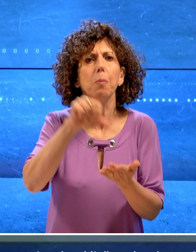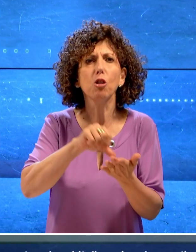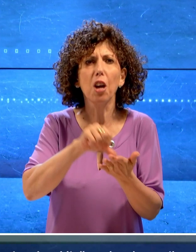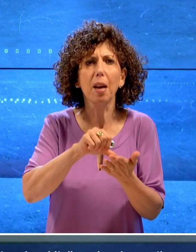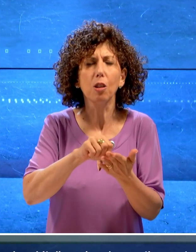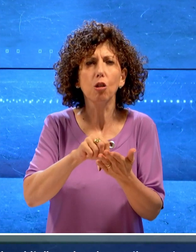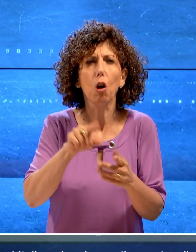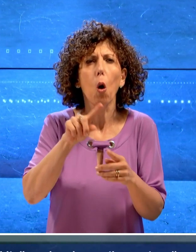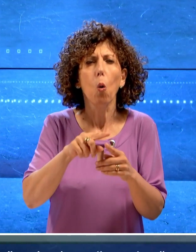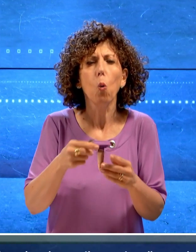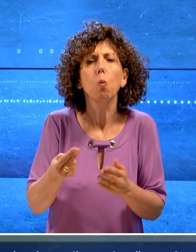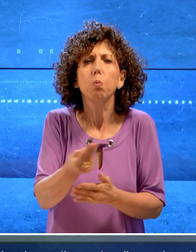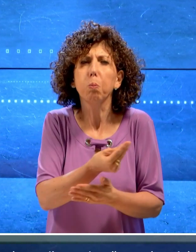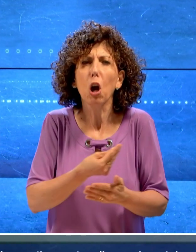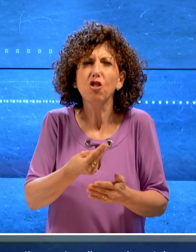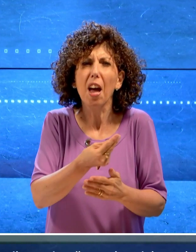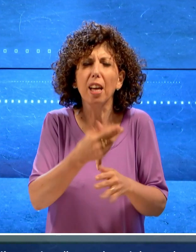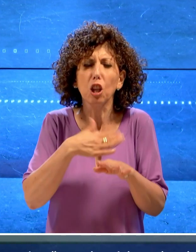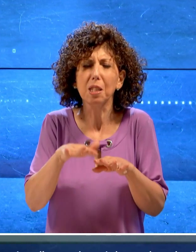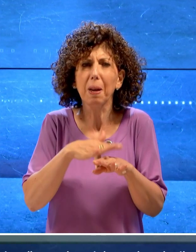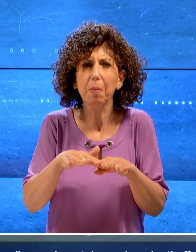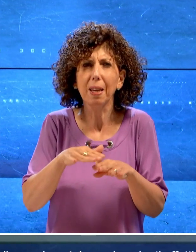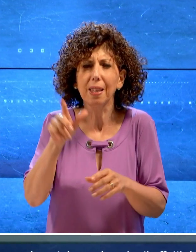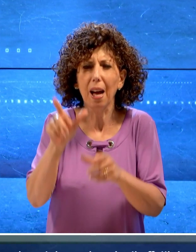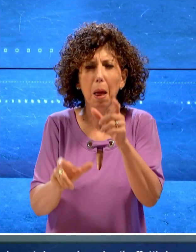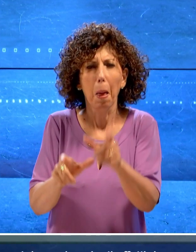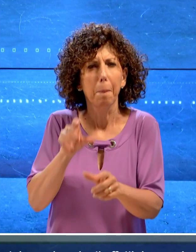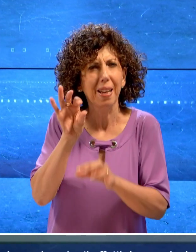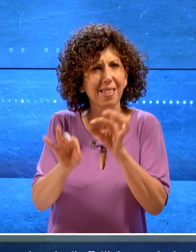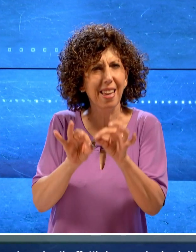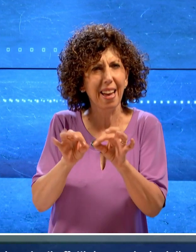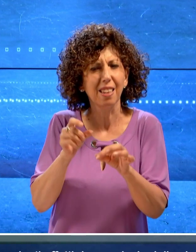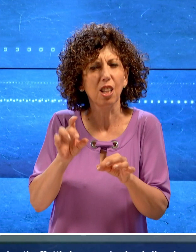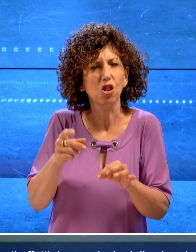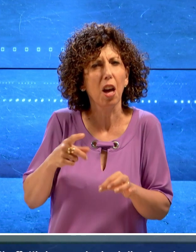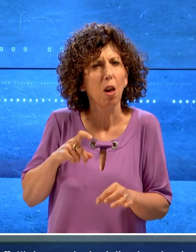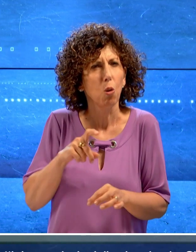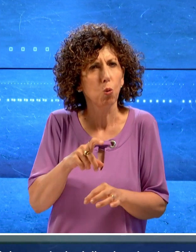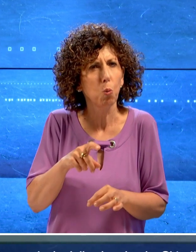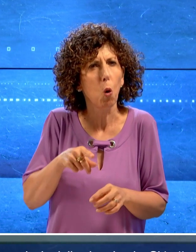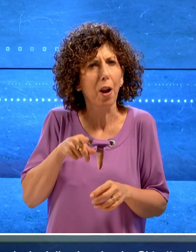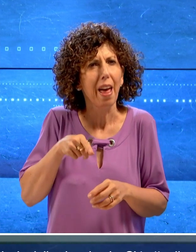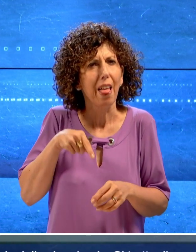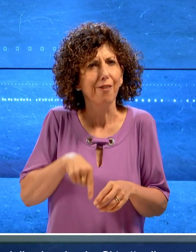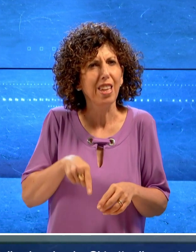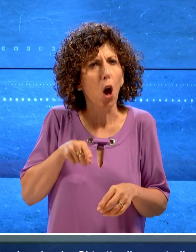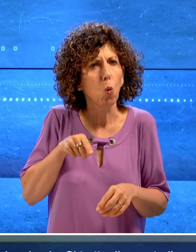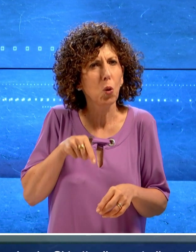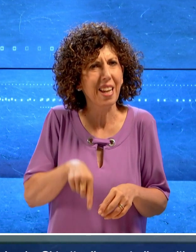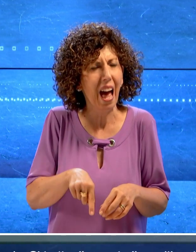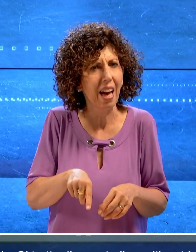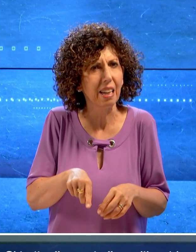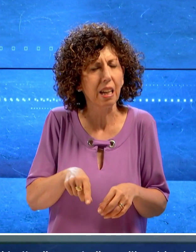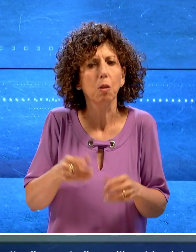innovativo protocollo sperimentale per i pazienti affetti da neoplasie delle vie urinarie. Si tratta di uno